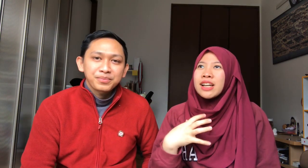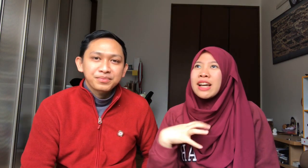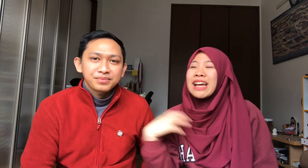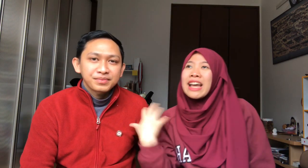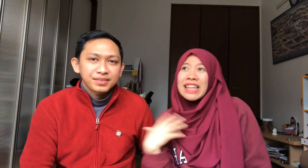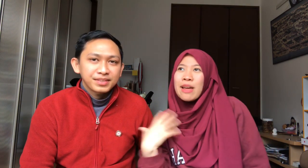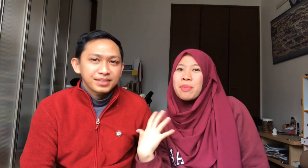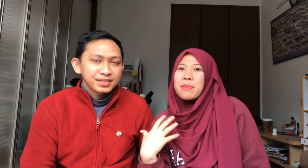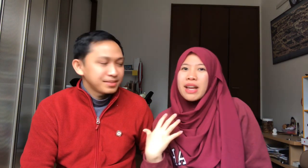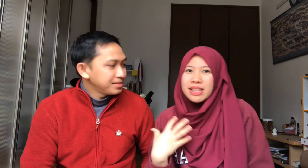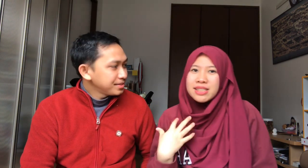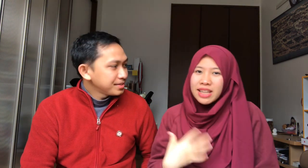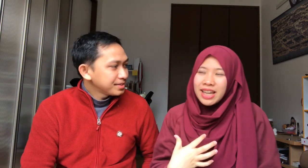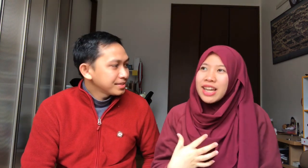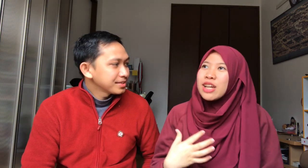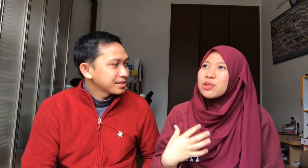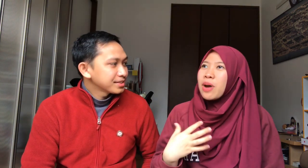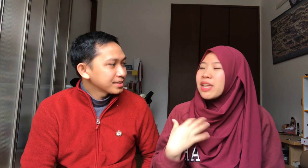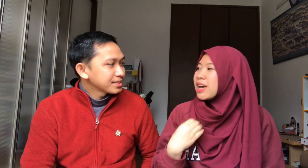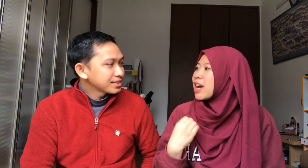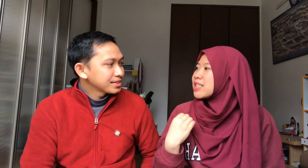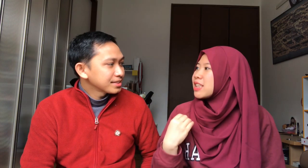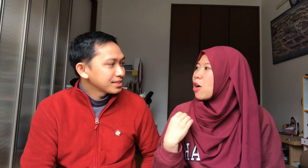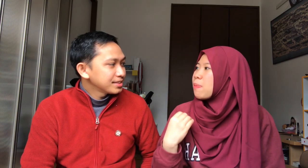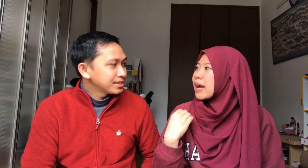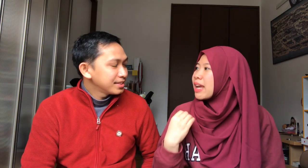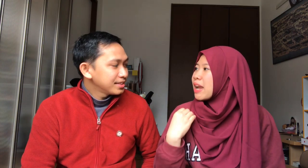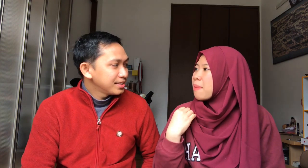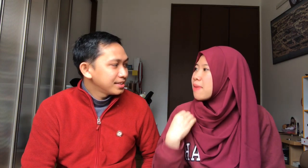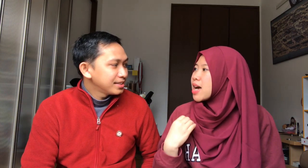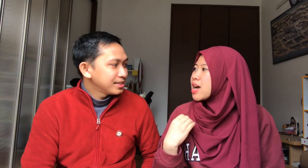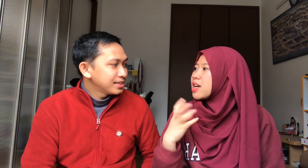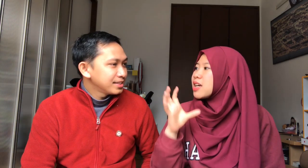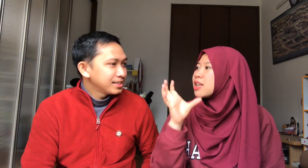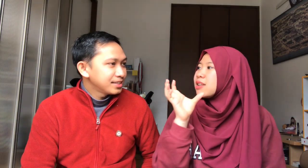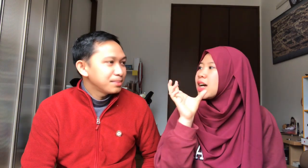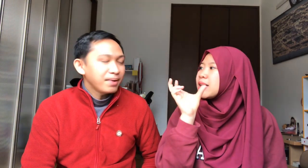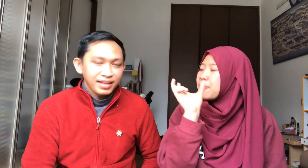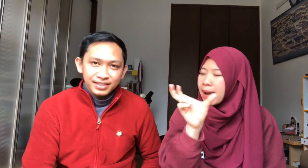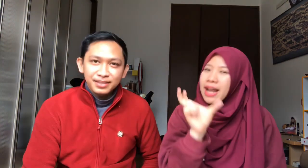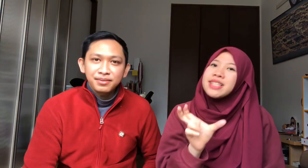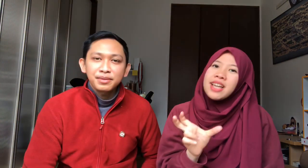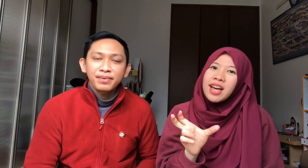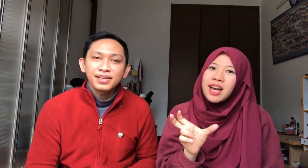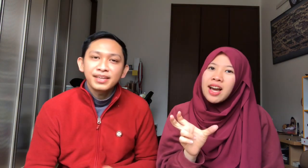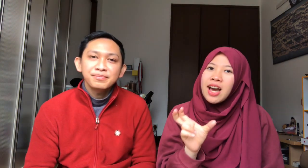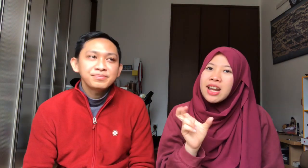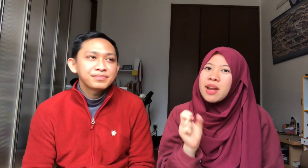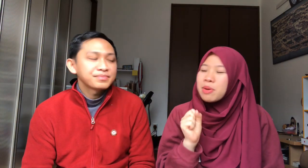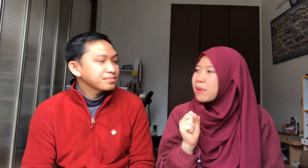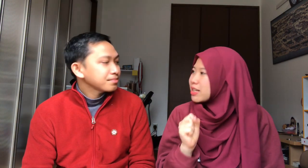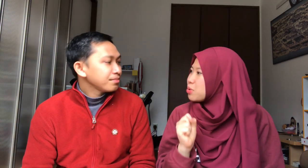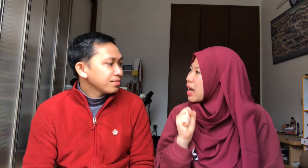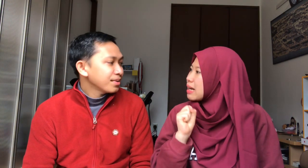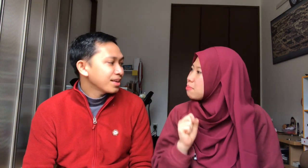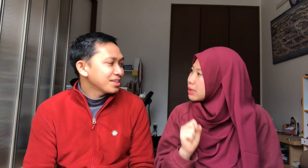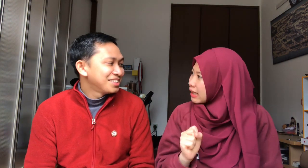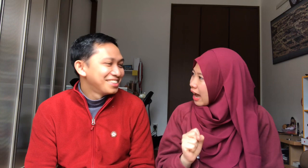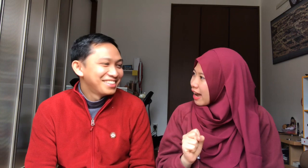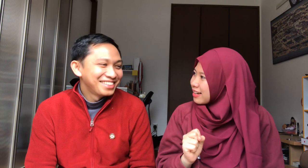Kita pribadi sih Sukanya ngasih tau Pakai nama Depan Depan aja Karena nama depan aja Udah ribet kan